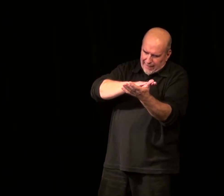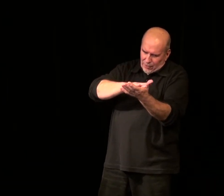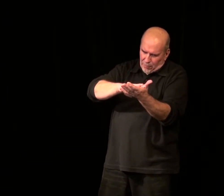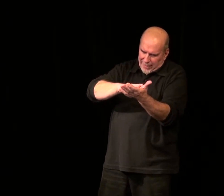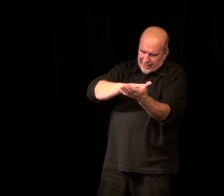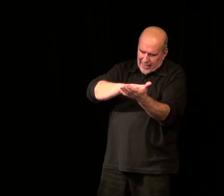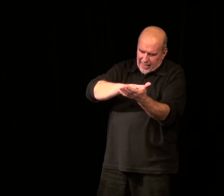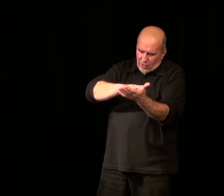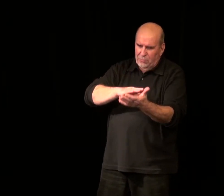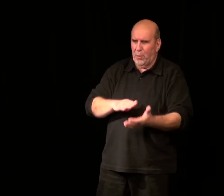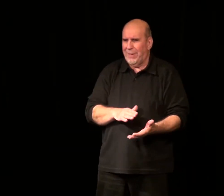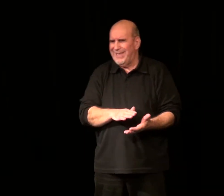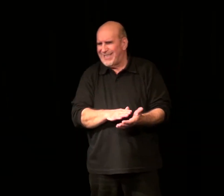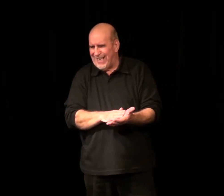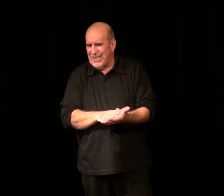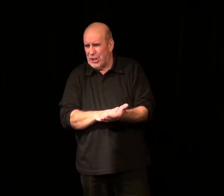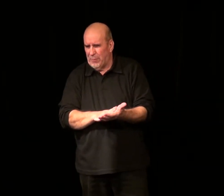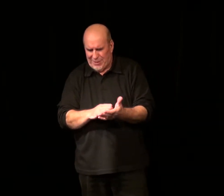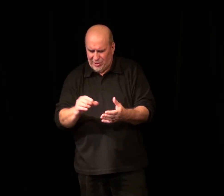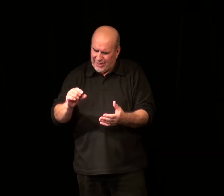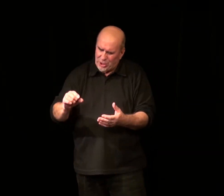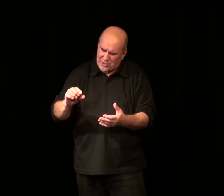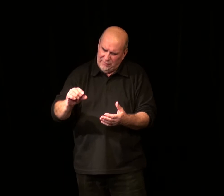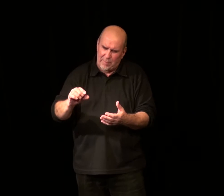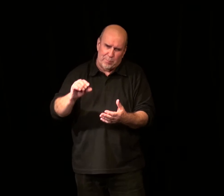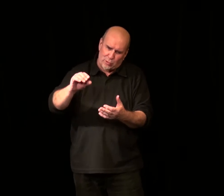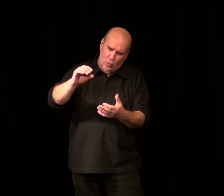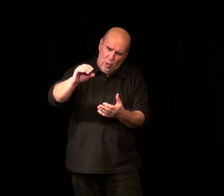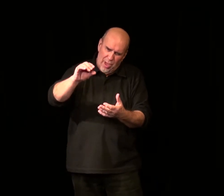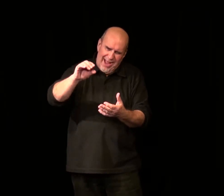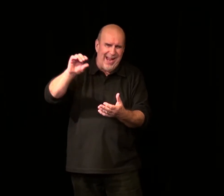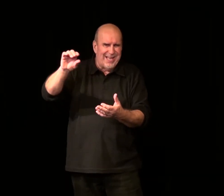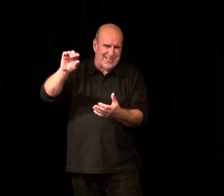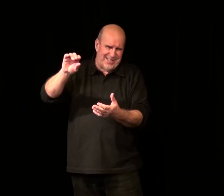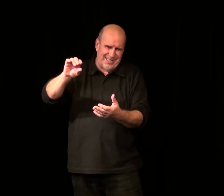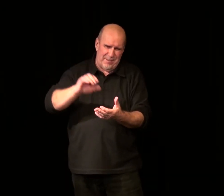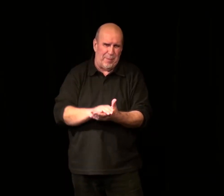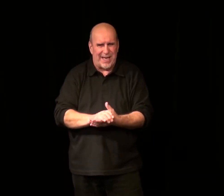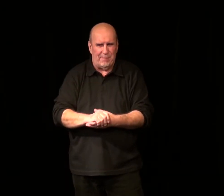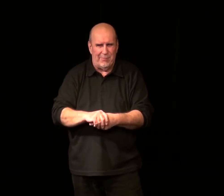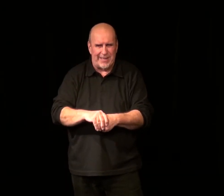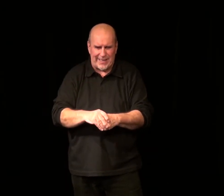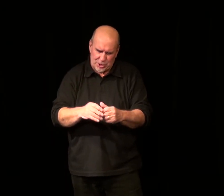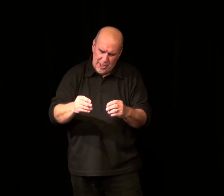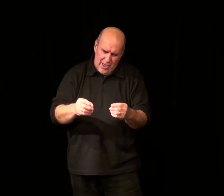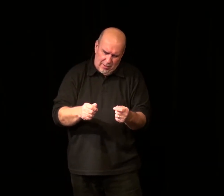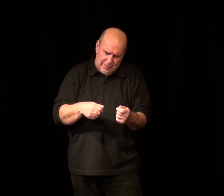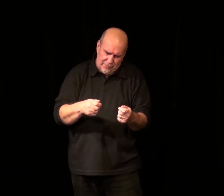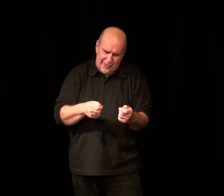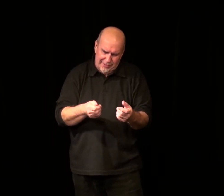Le pain, on ne peut pas dire tranche. Parce que tranche, ça fait un peu trop. C'est épais quand même, la tranche. Il faut dire,